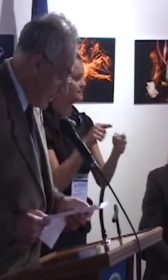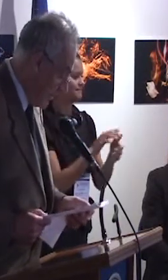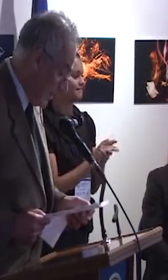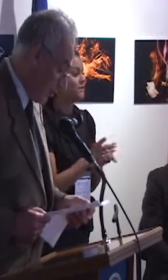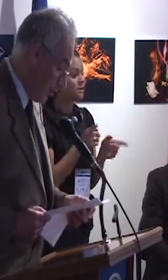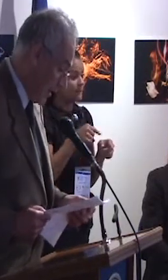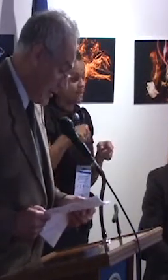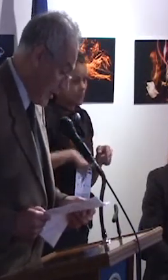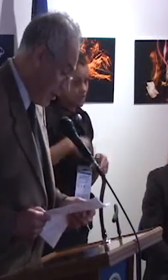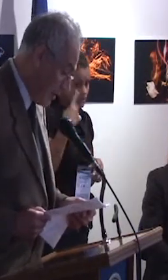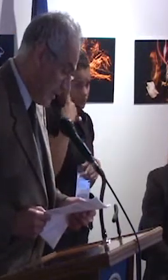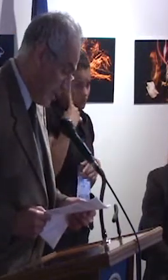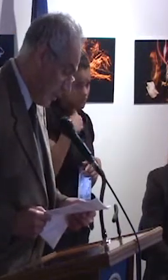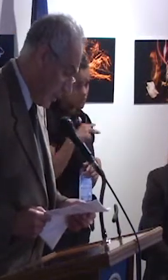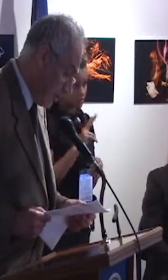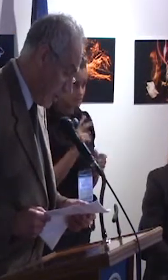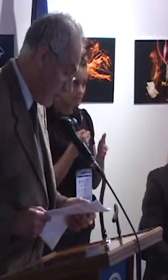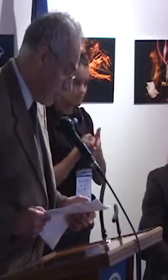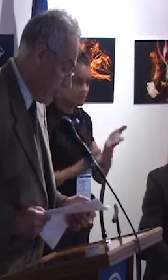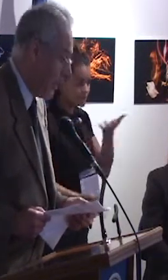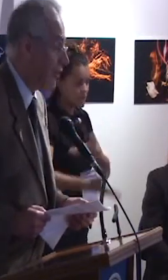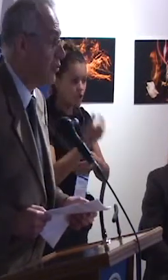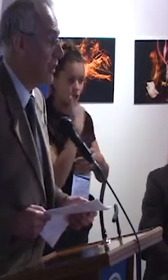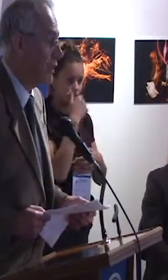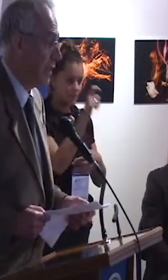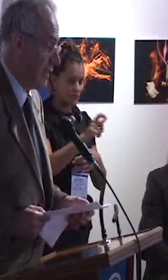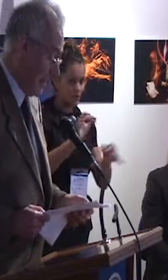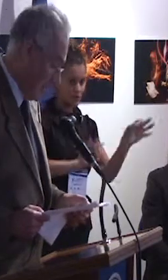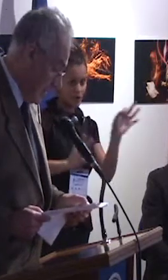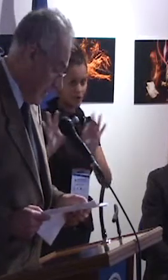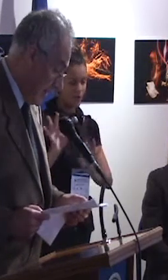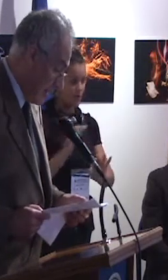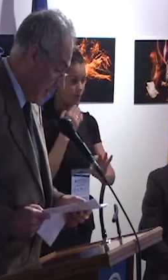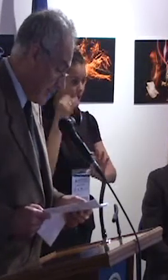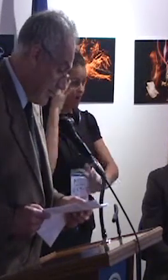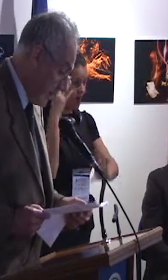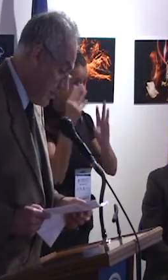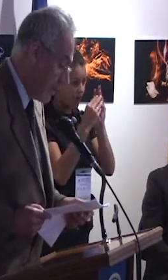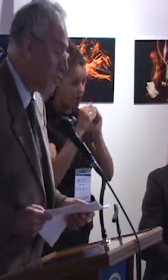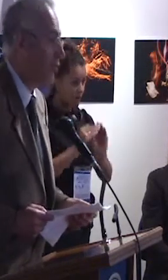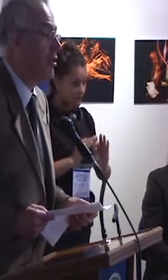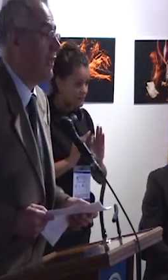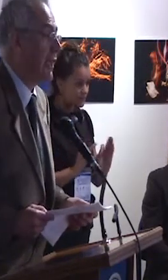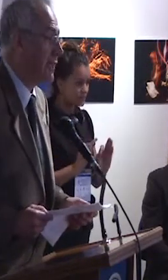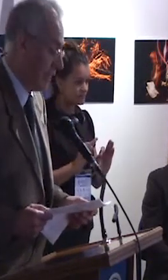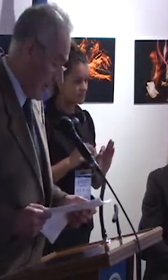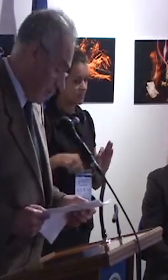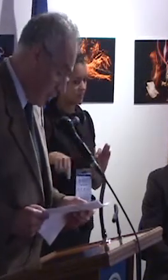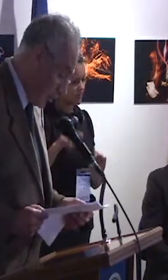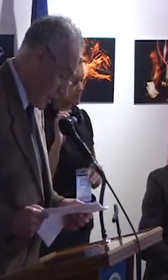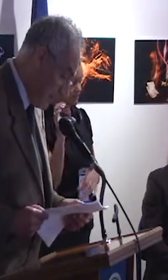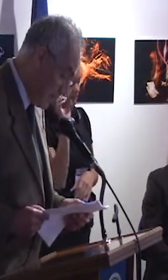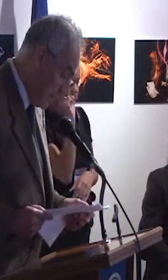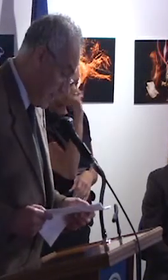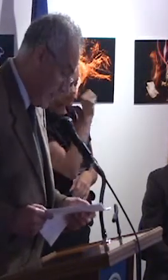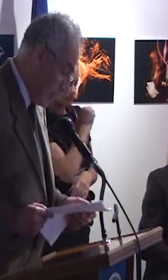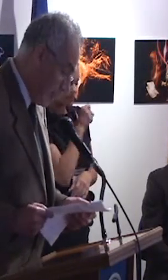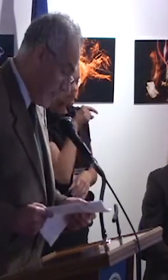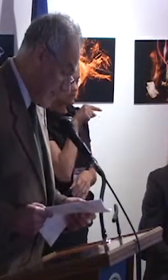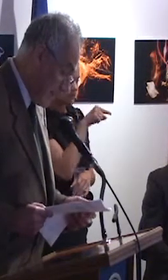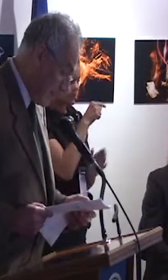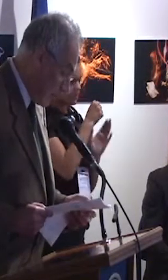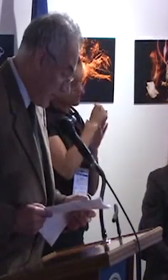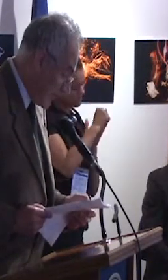y no sé si los organizadores en el momento de consolidar su iniciativa, percibieron las coincidencias de cronograma,